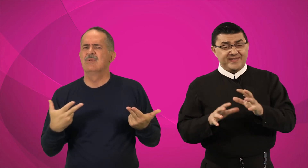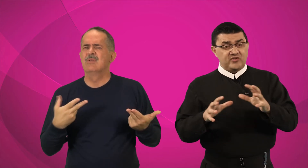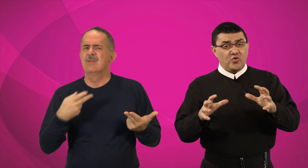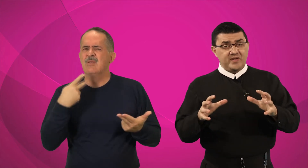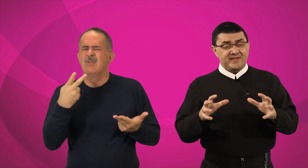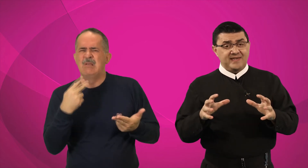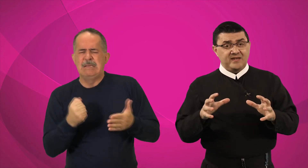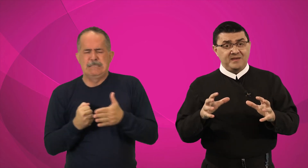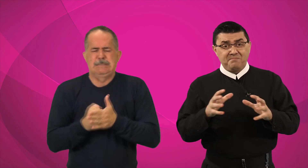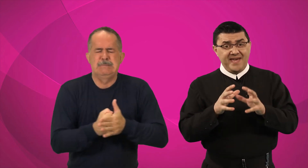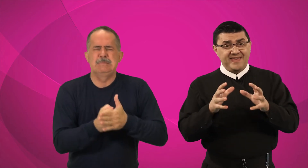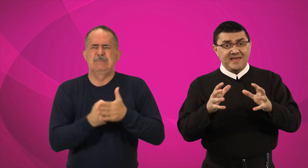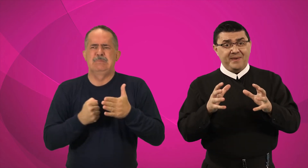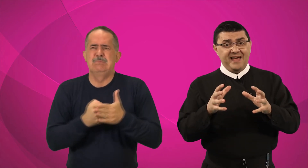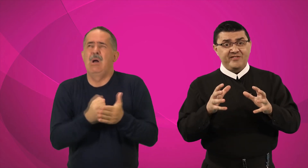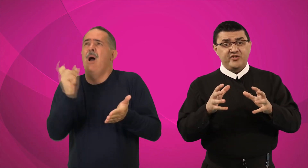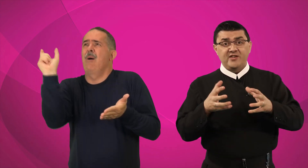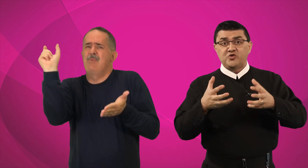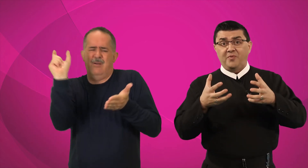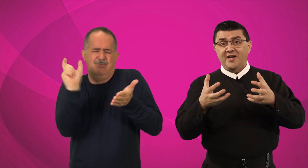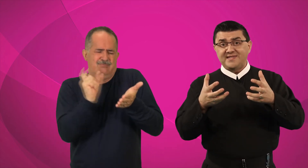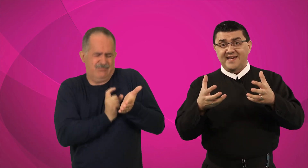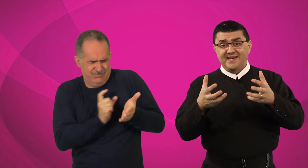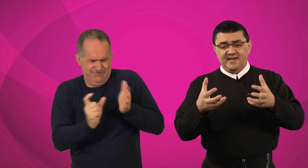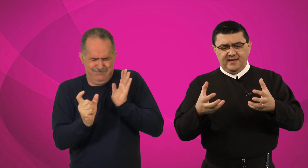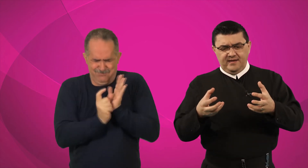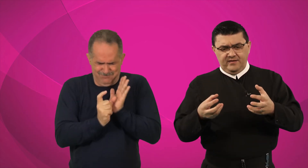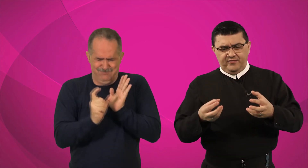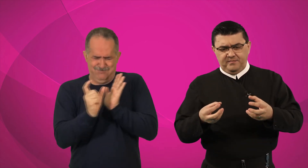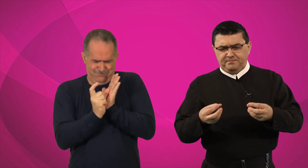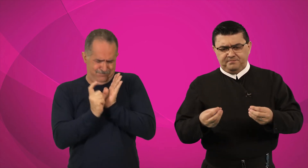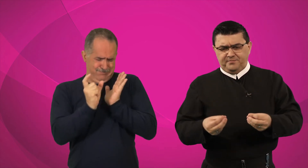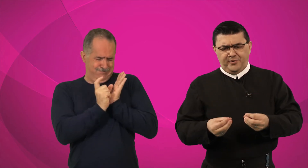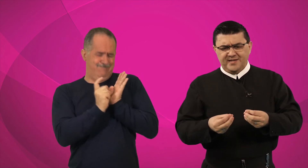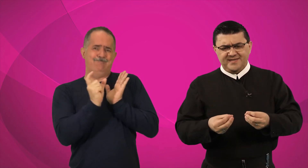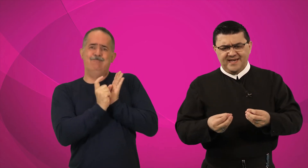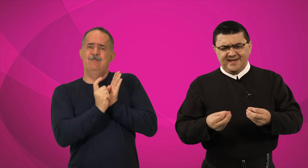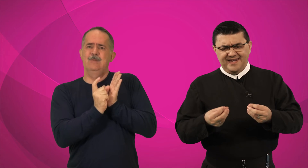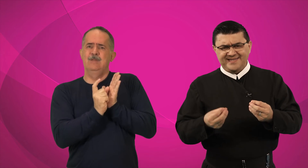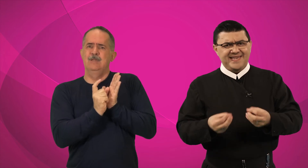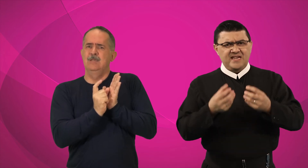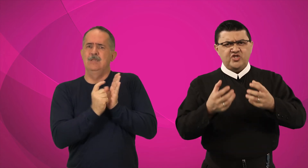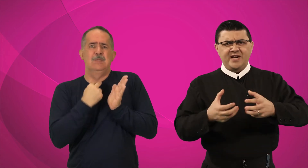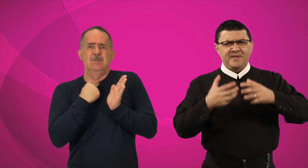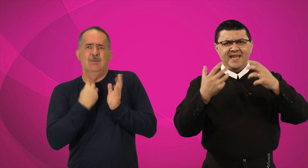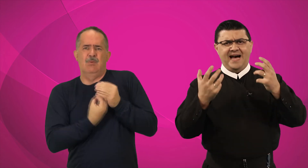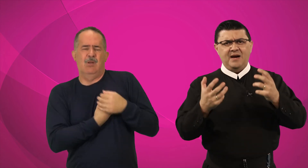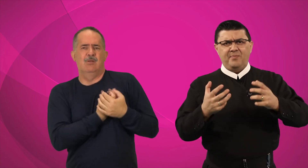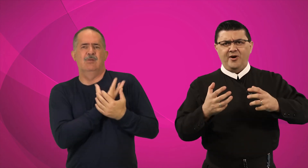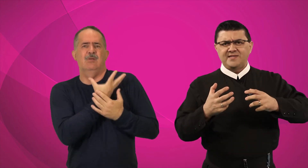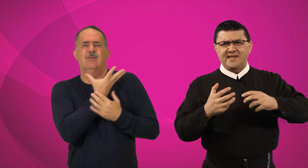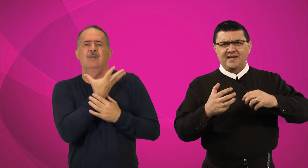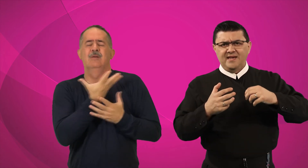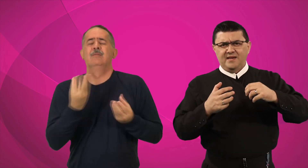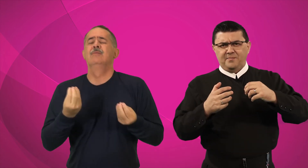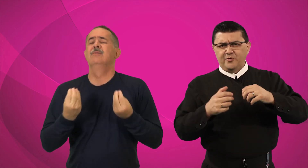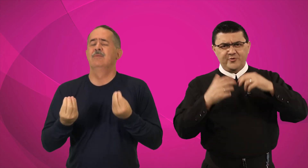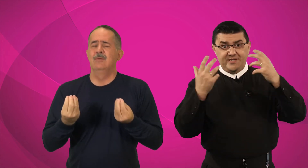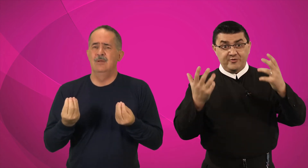essas coisas que impedem que a palavra de Deus possa possa crescer, germinar, possa produzir o